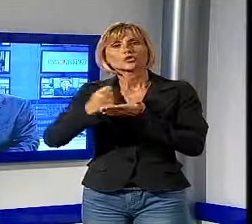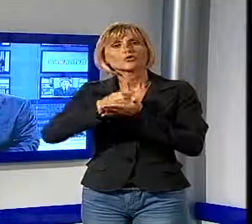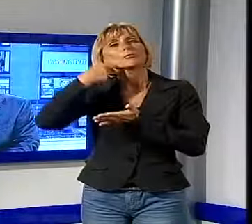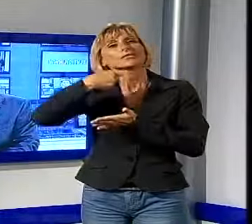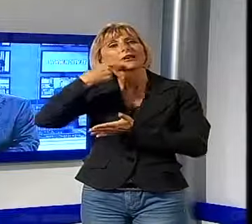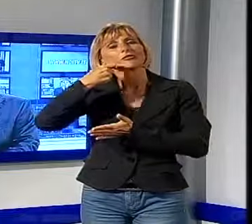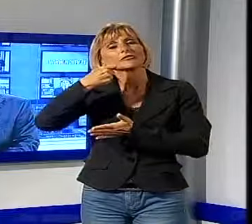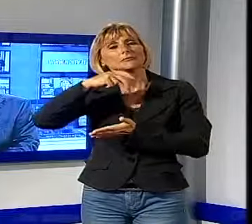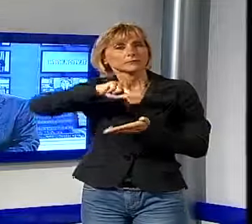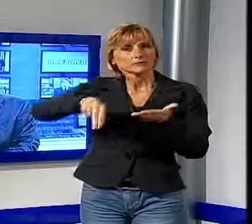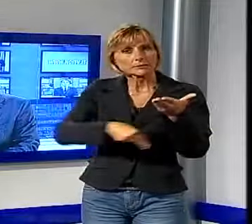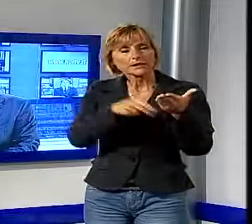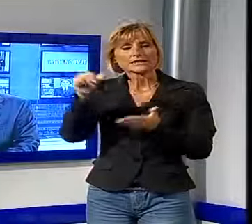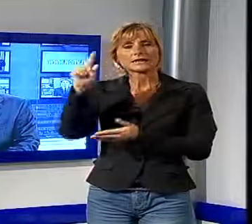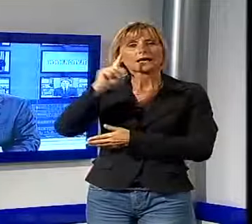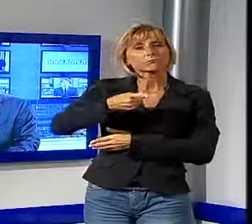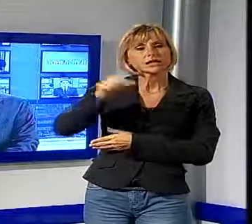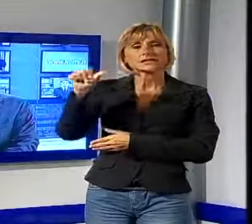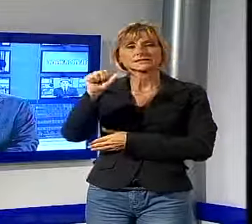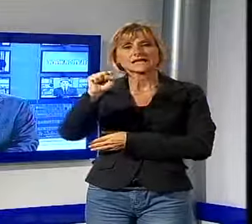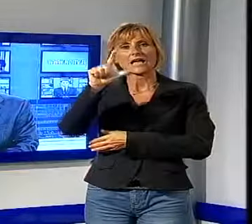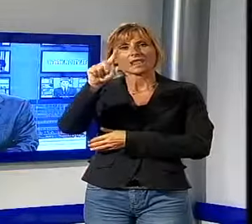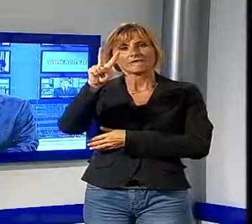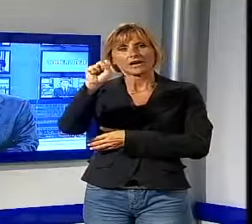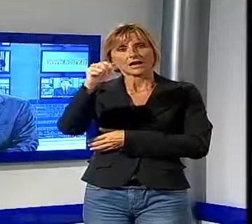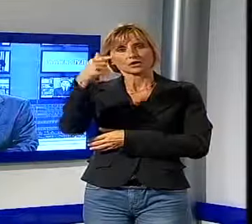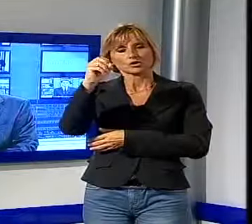film firmato da Gabriele Salvatores. Vediamo perché.